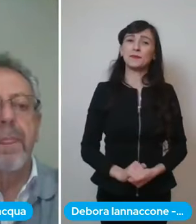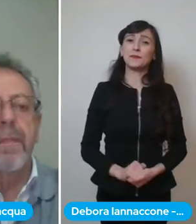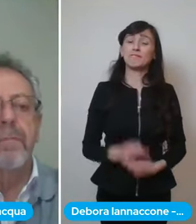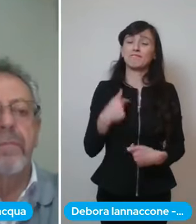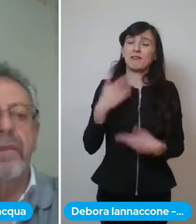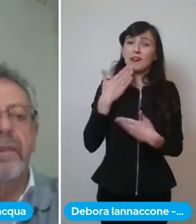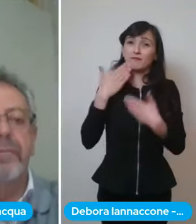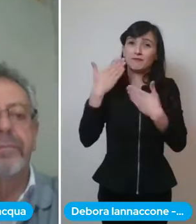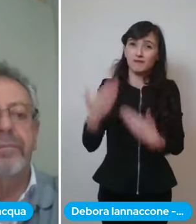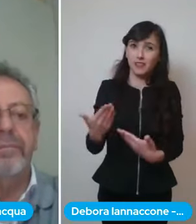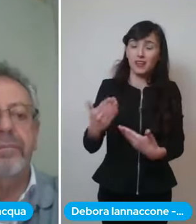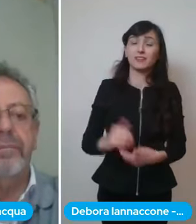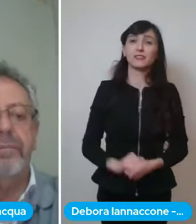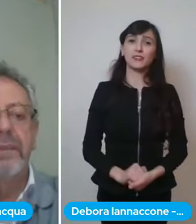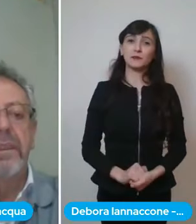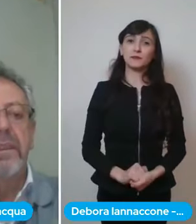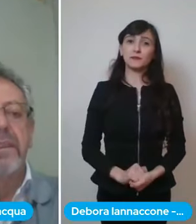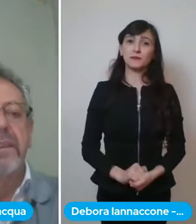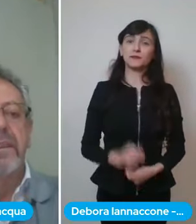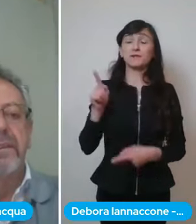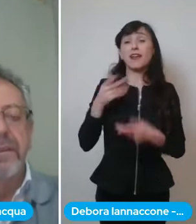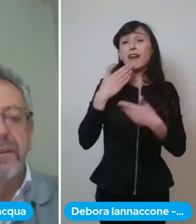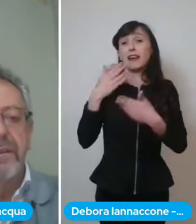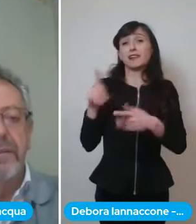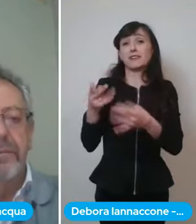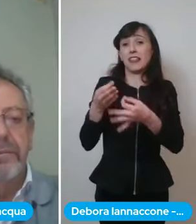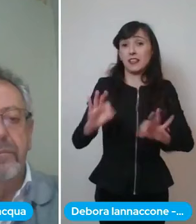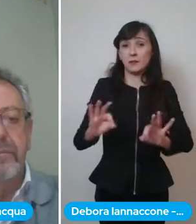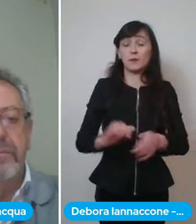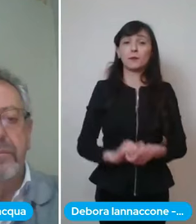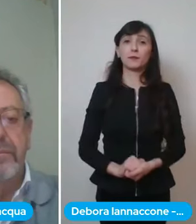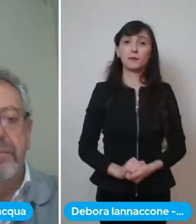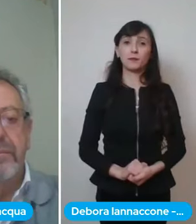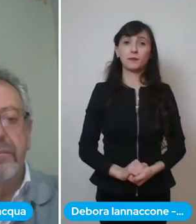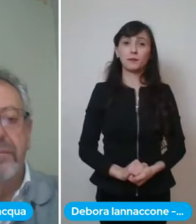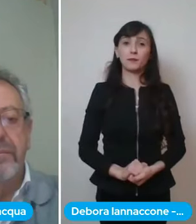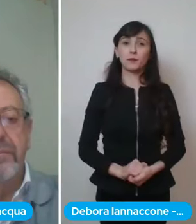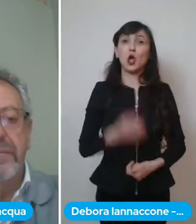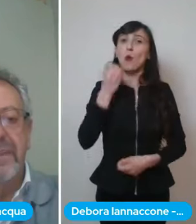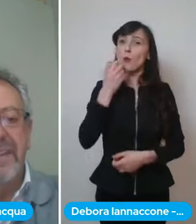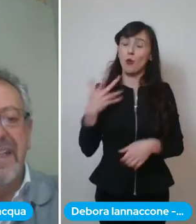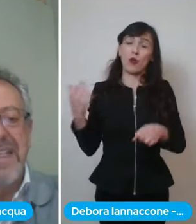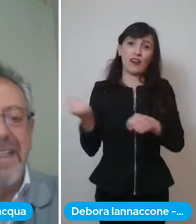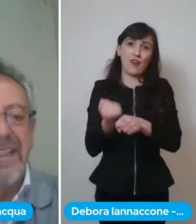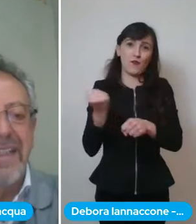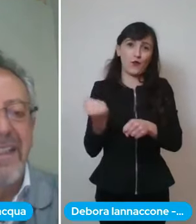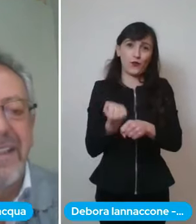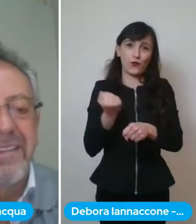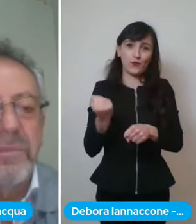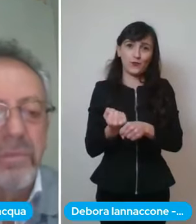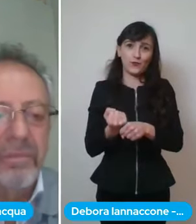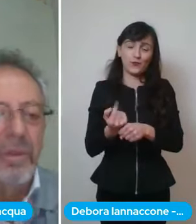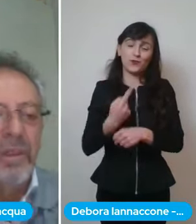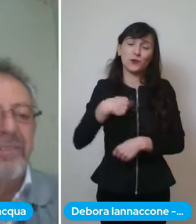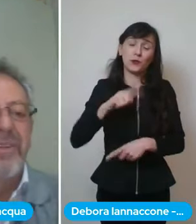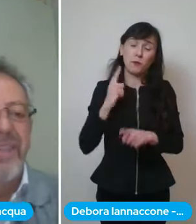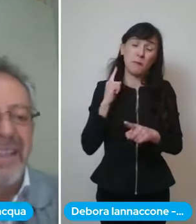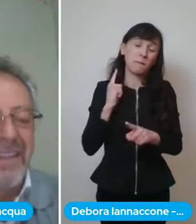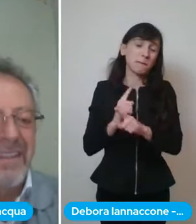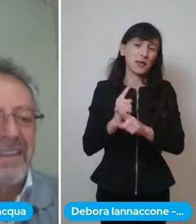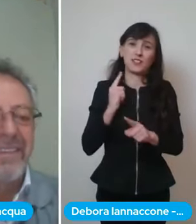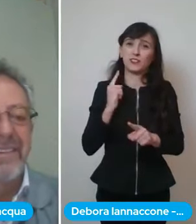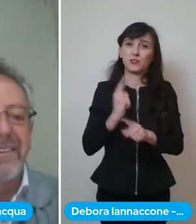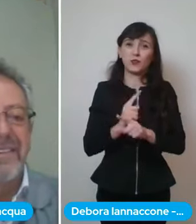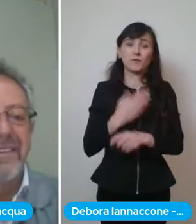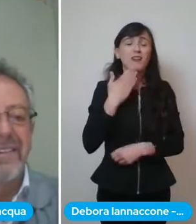ringrazio per la disponibilità buon lavoro ne abbiamo bisogno a buon